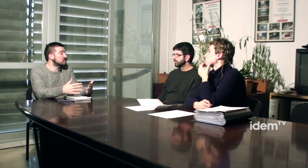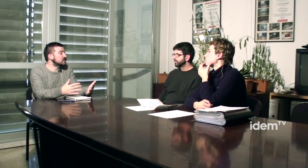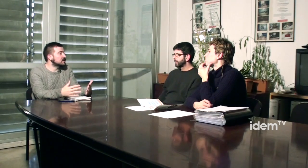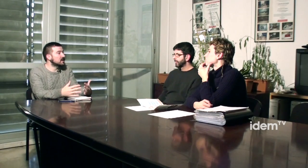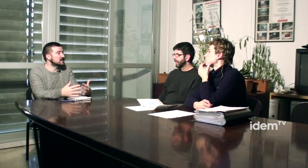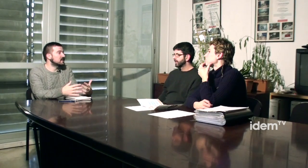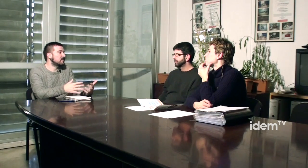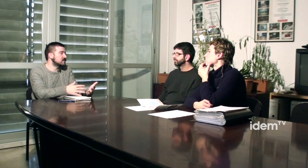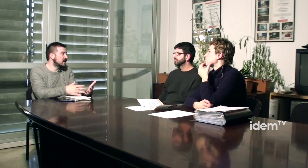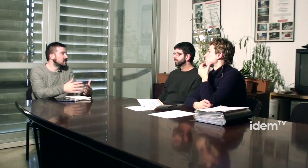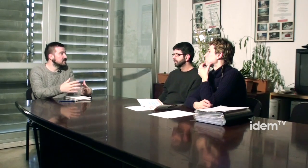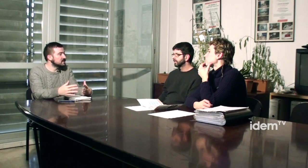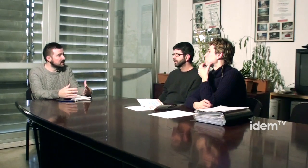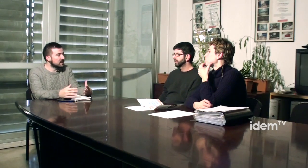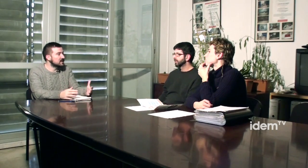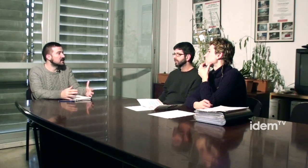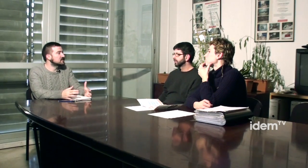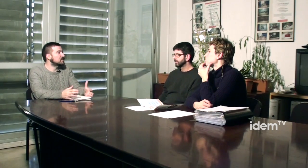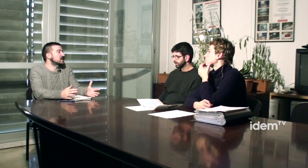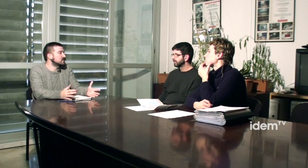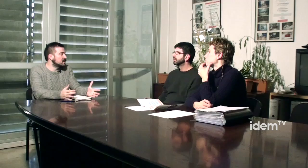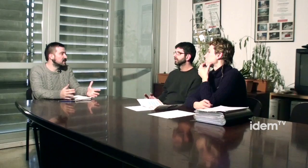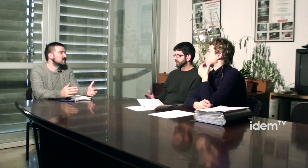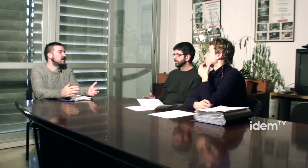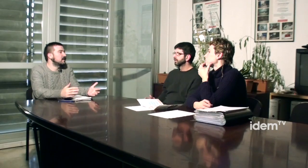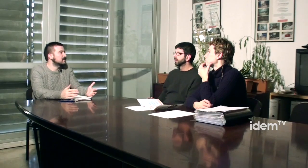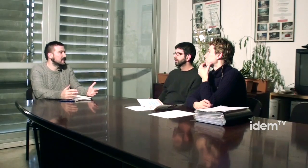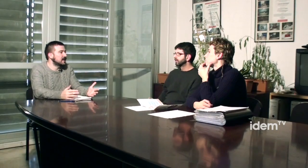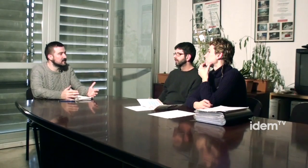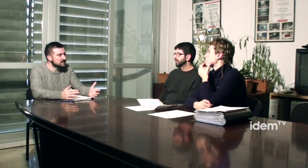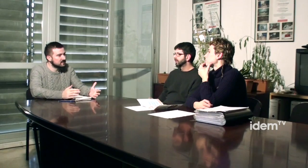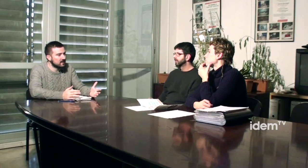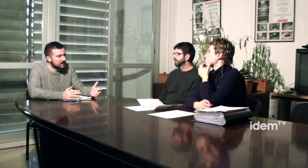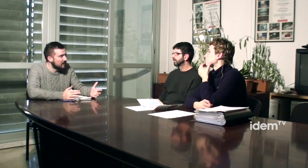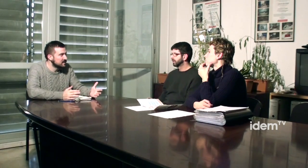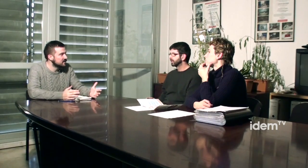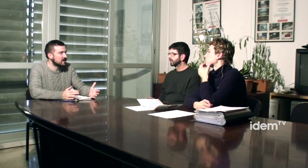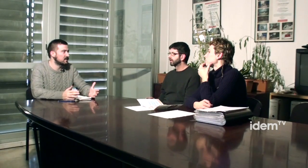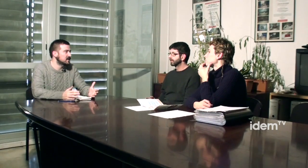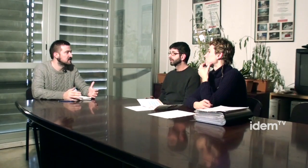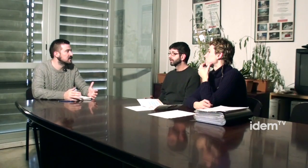evolució històrica, és a dir, fa uns anys i ara mateix. Suposo que no serà el mateix fa 30 anys, fa 10 anys que ara mateix.